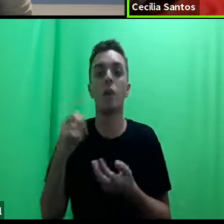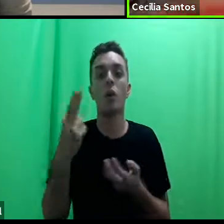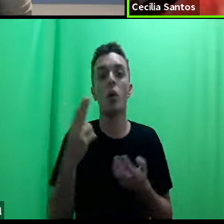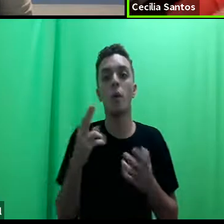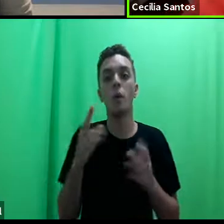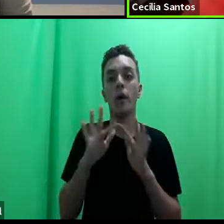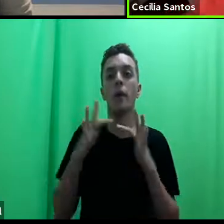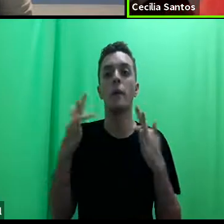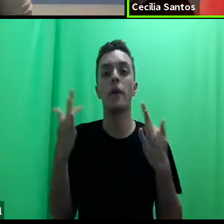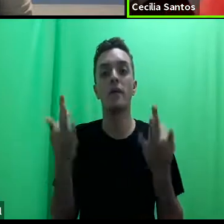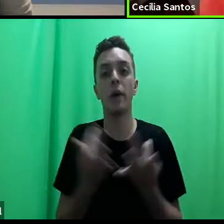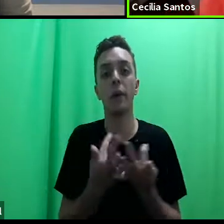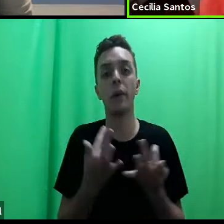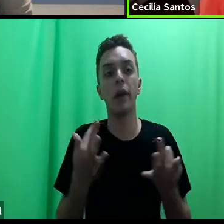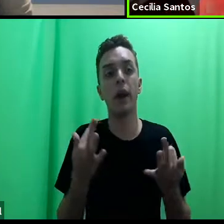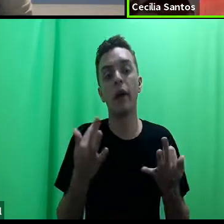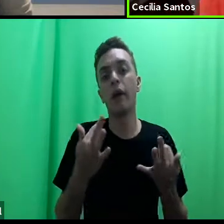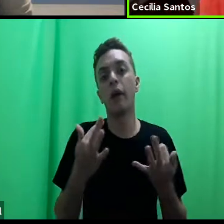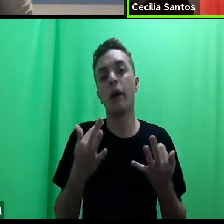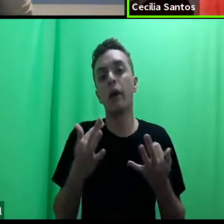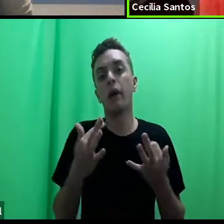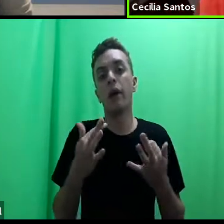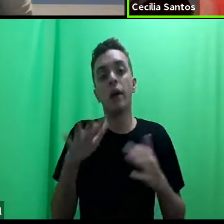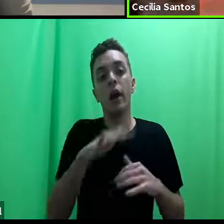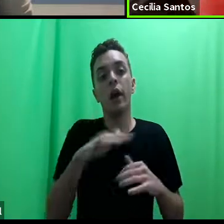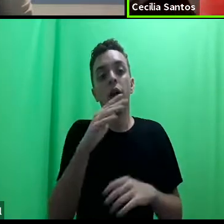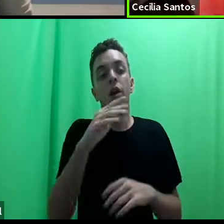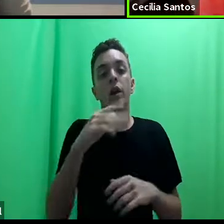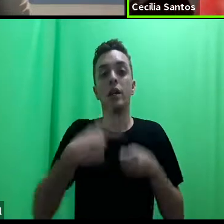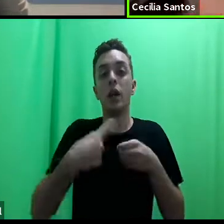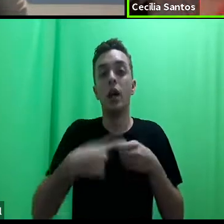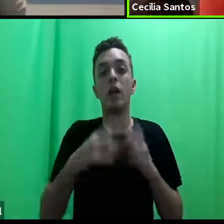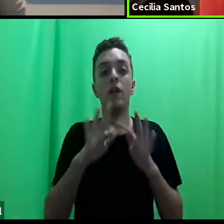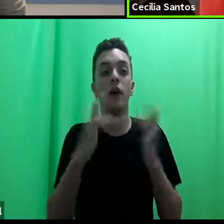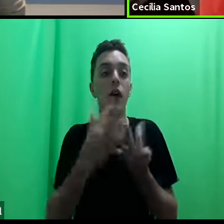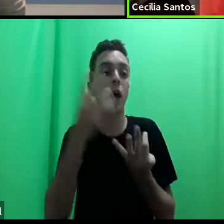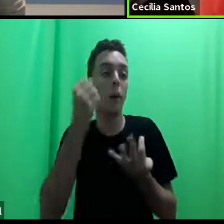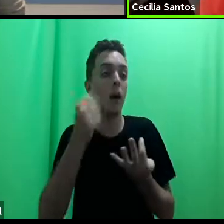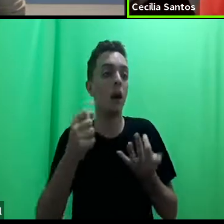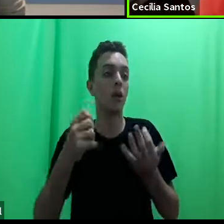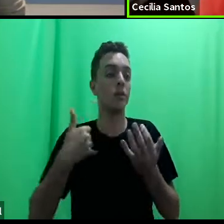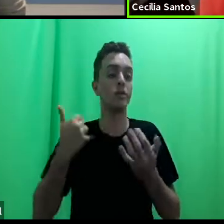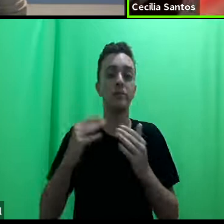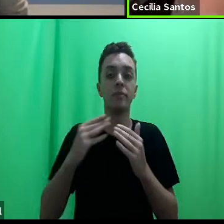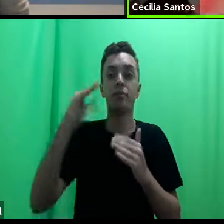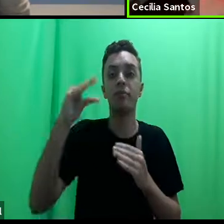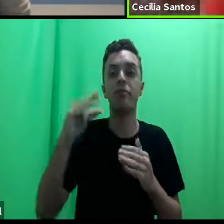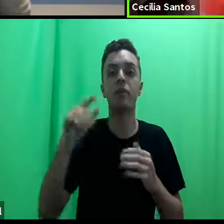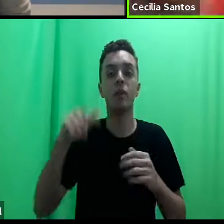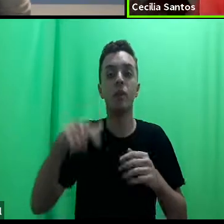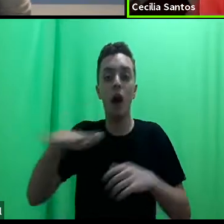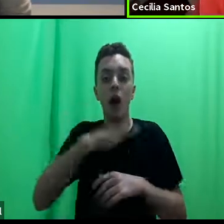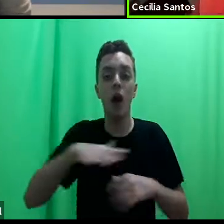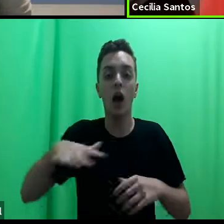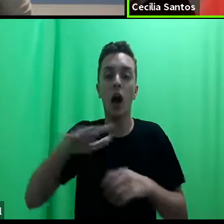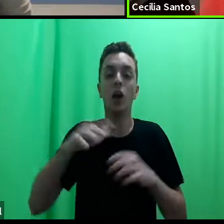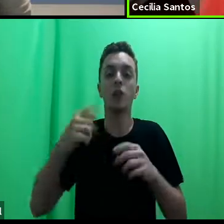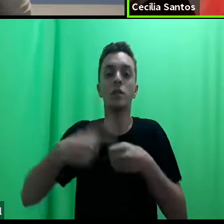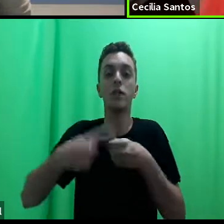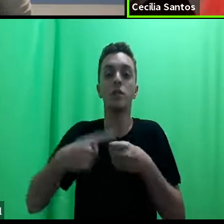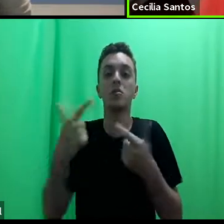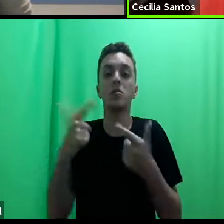não nuclear numa área urbana, uma família branca de classe média numa área urbana que não está ligada ao